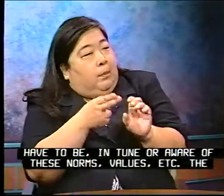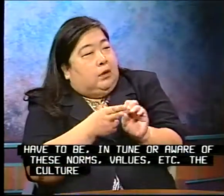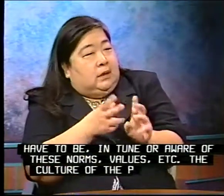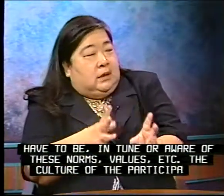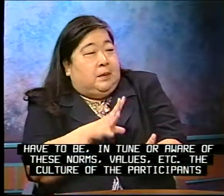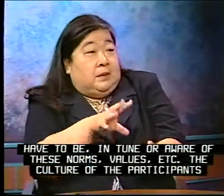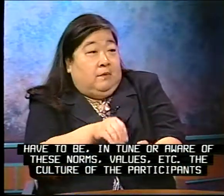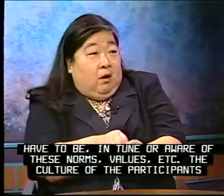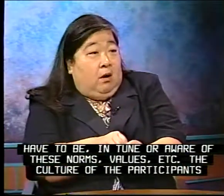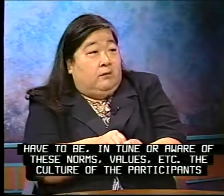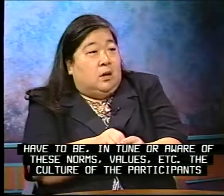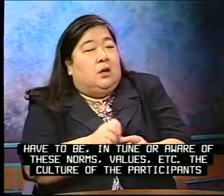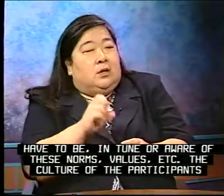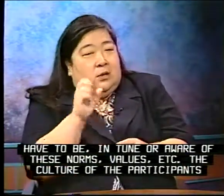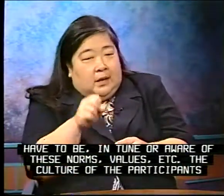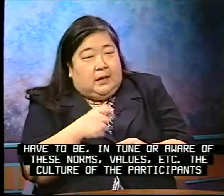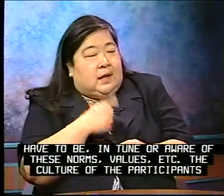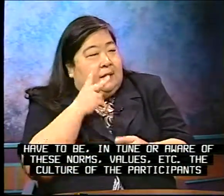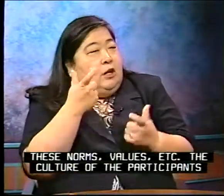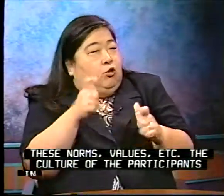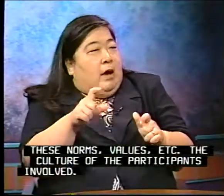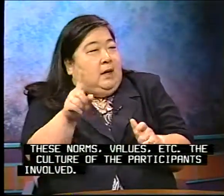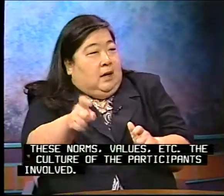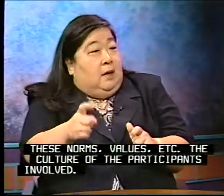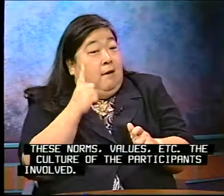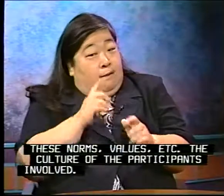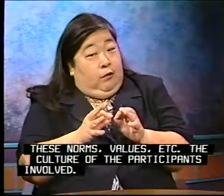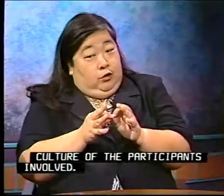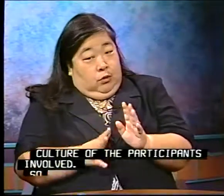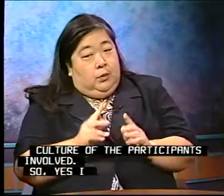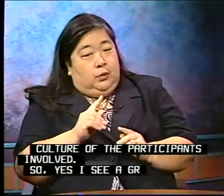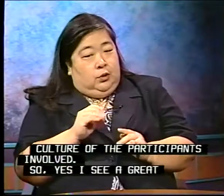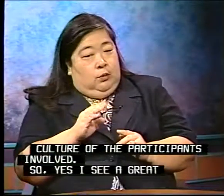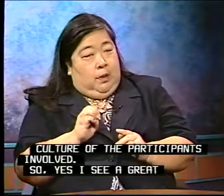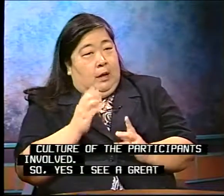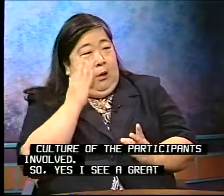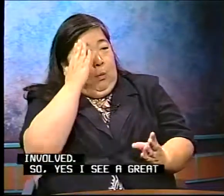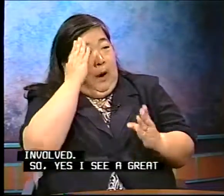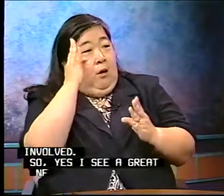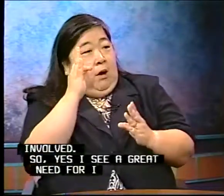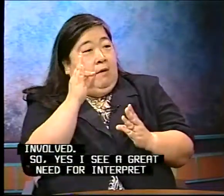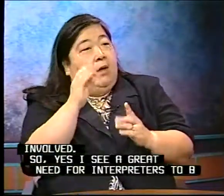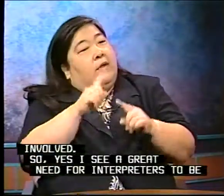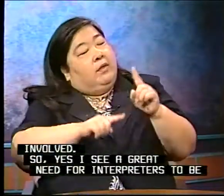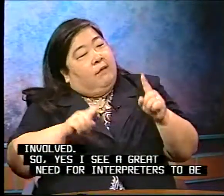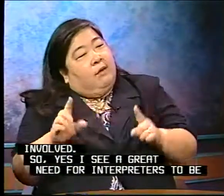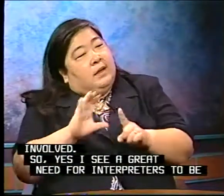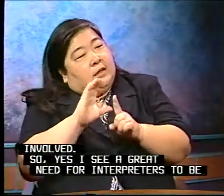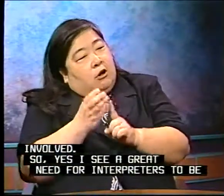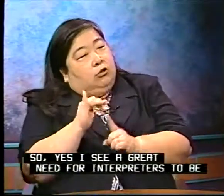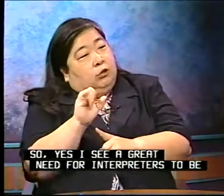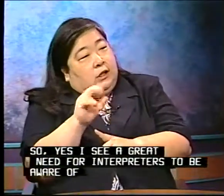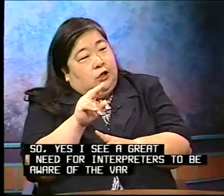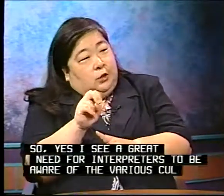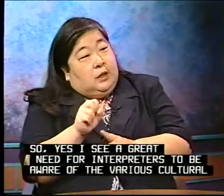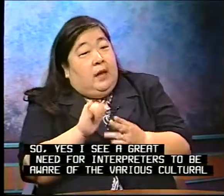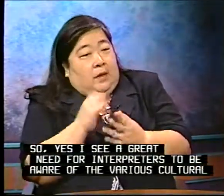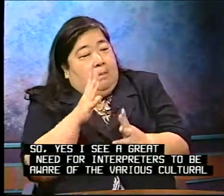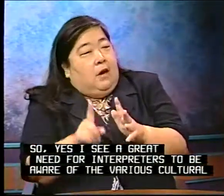participants involved. So yes, I see a great need for interpreters to be aware of the various cultural issues that may